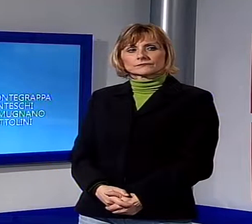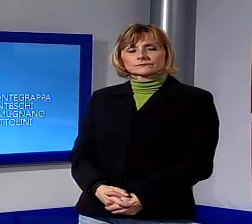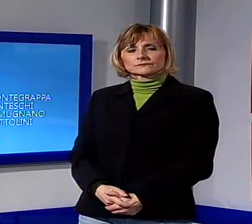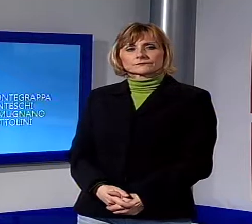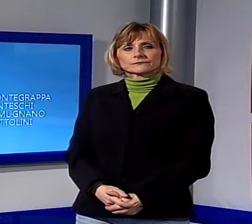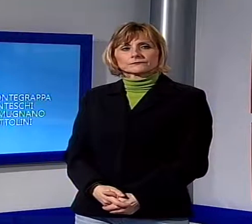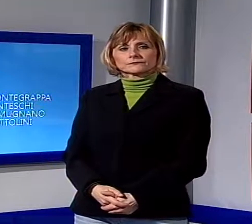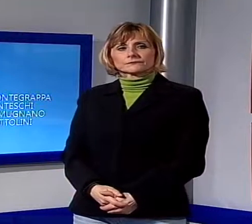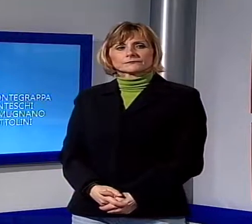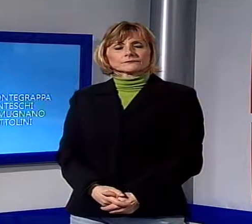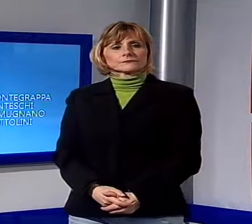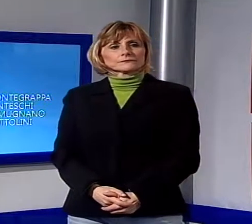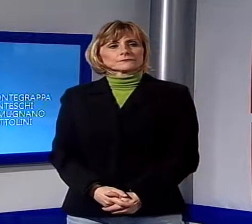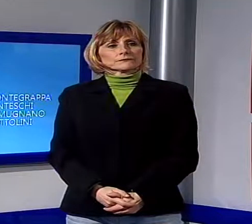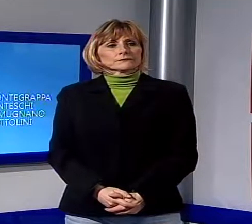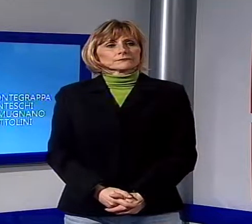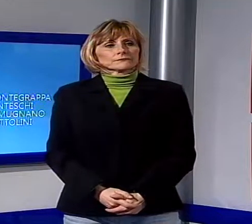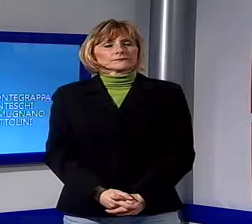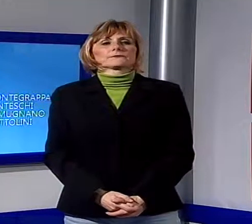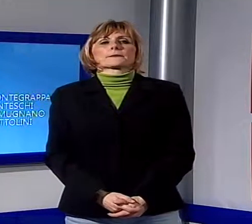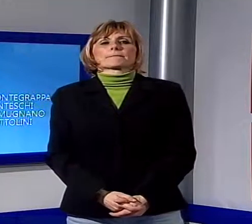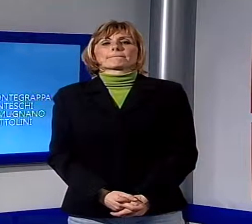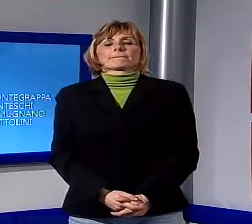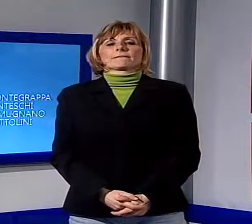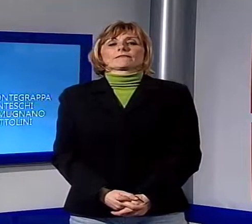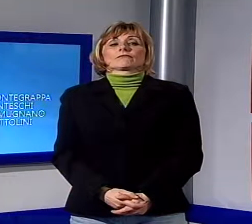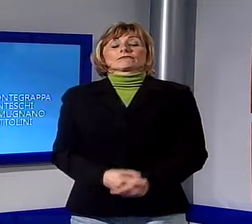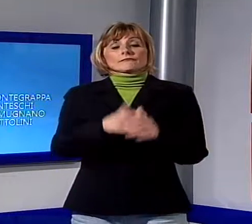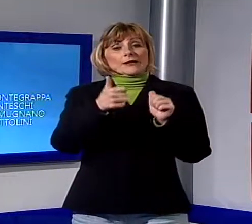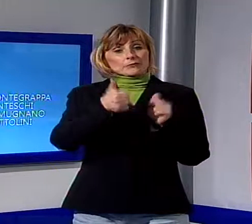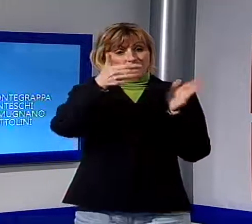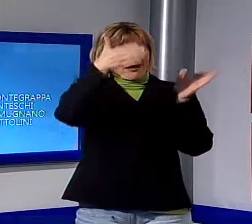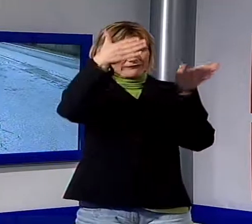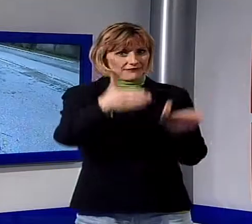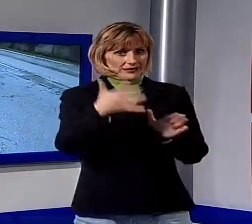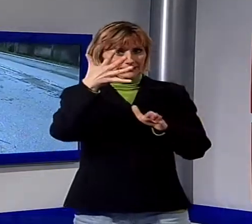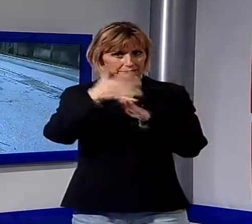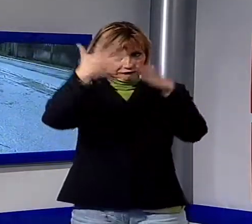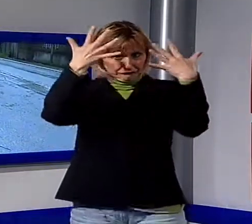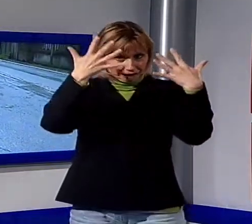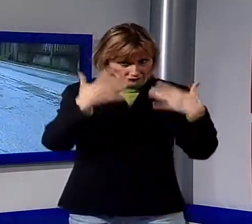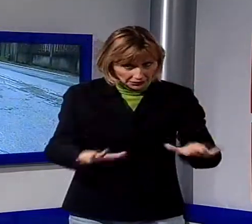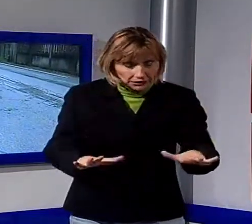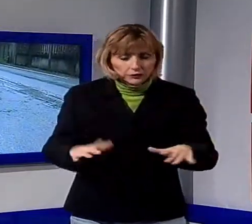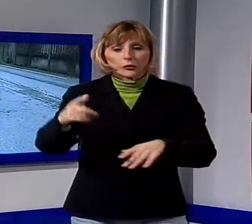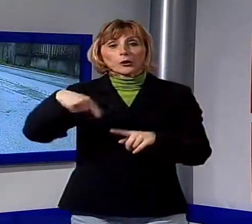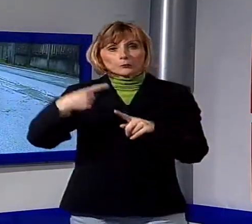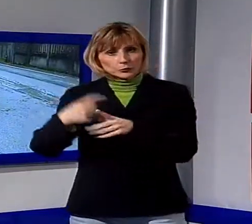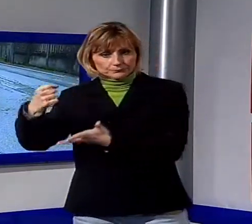Santeschi, via Di Mugnano e via Nottolini. Dopo questa prima fase di interventi ci saranno a disposizione altri 200 mila euro che